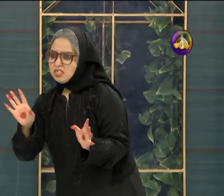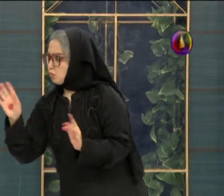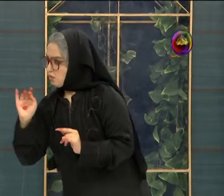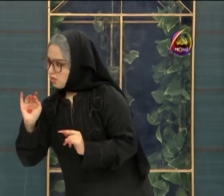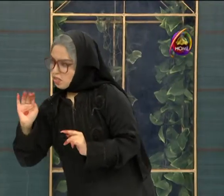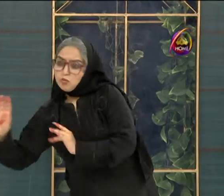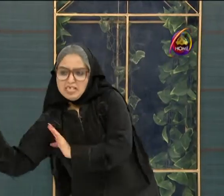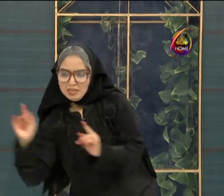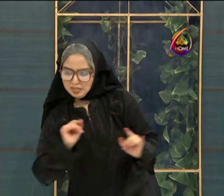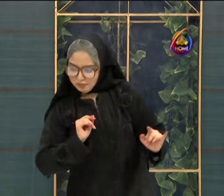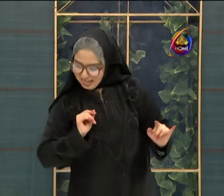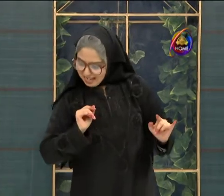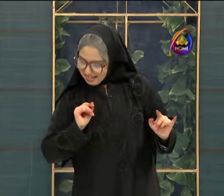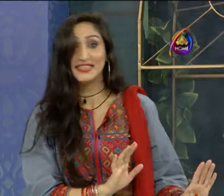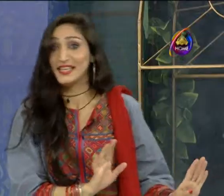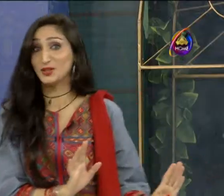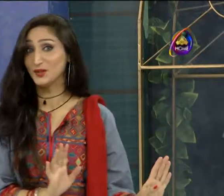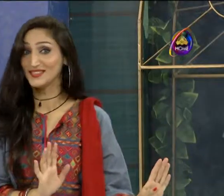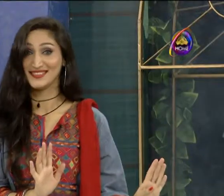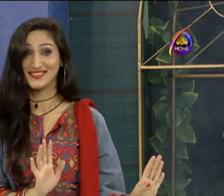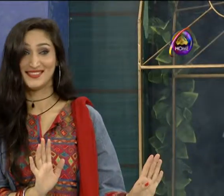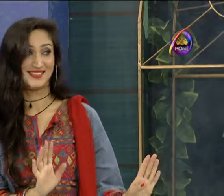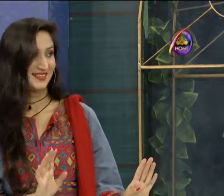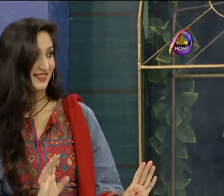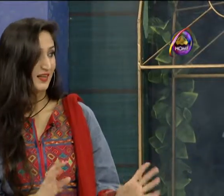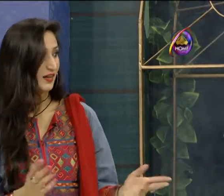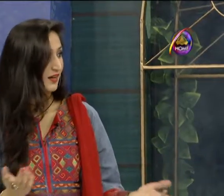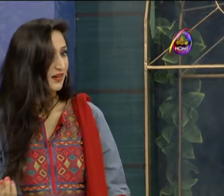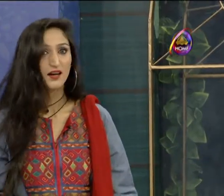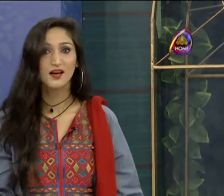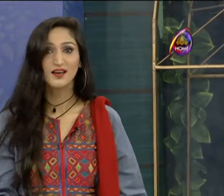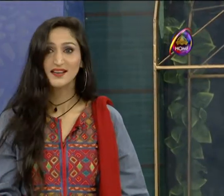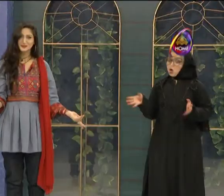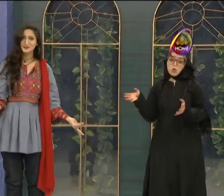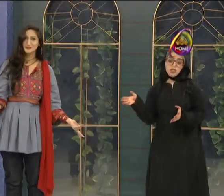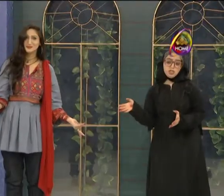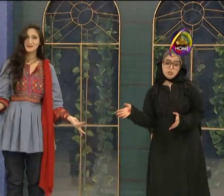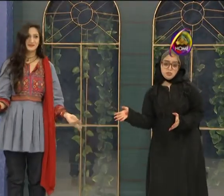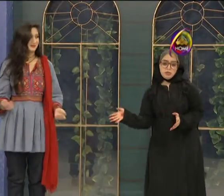سن تمہاری مغمی نہیں بھی ہے نہیں تو ہم کرا دوں گے کرا دوں گے آگے تو سن اور شیر خورمہ